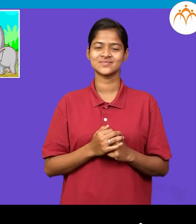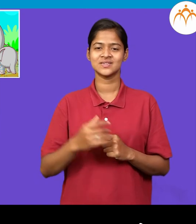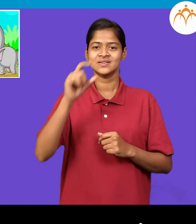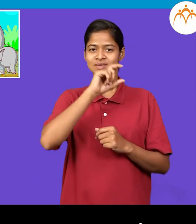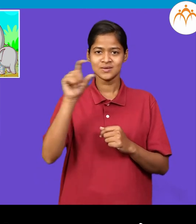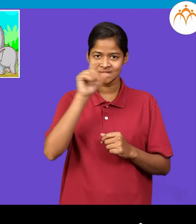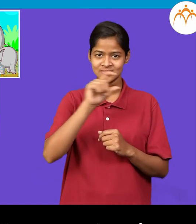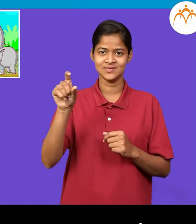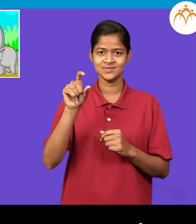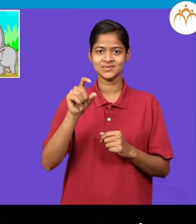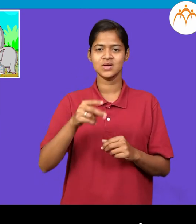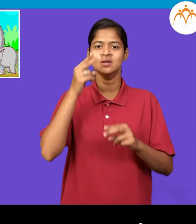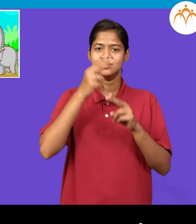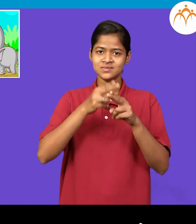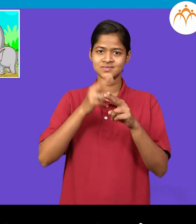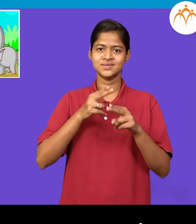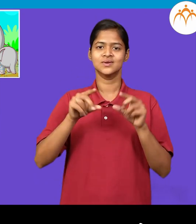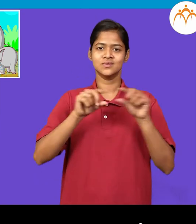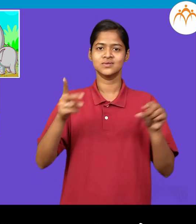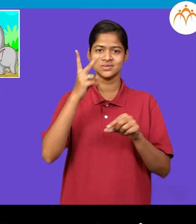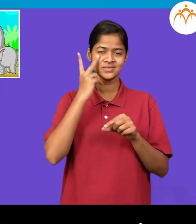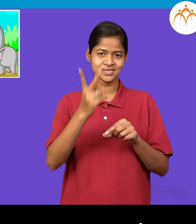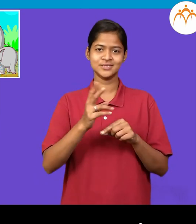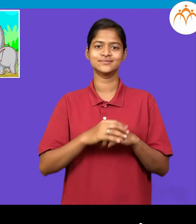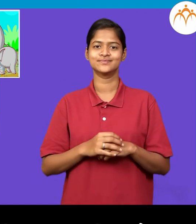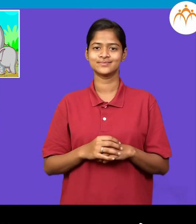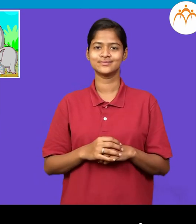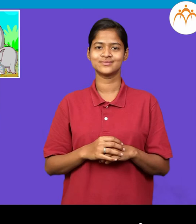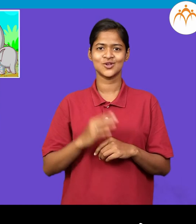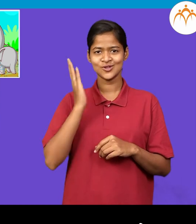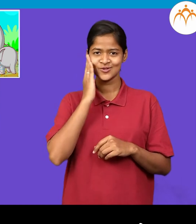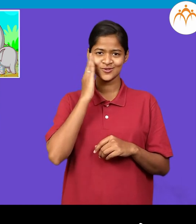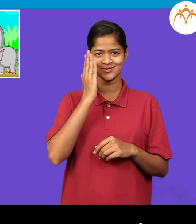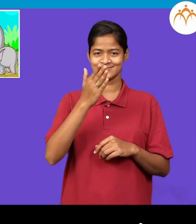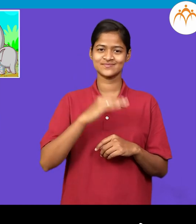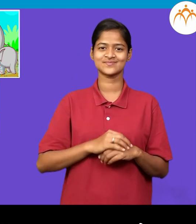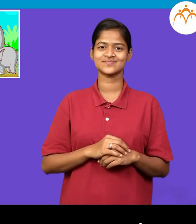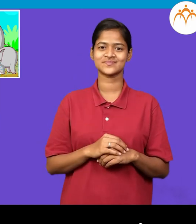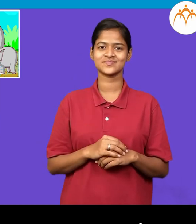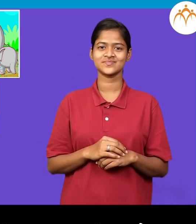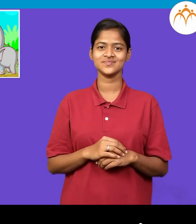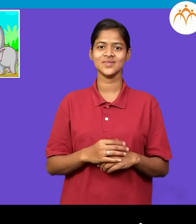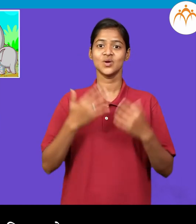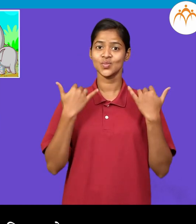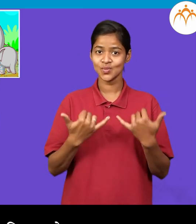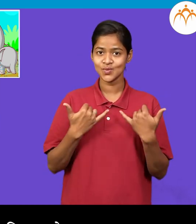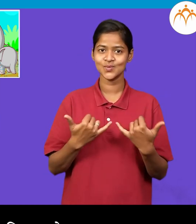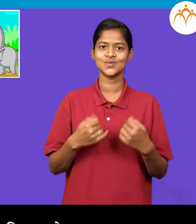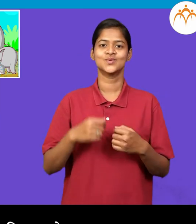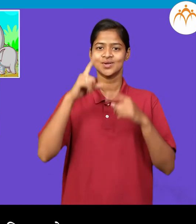नावान्ना, नामे असे मन्ताथ हे ही तुम्हाला माहितिया हे अता पुढिल,